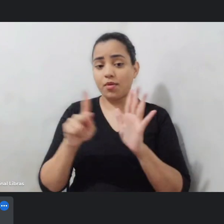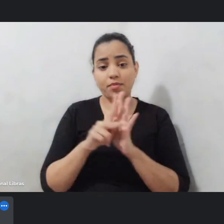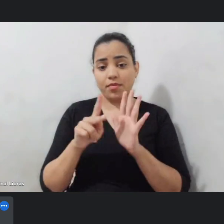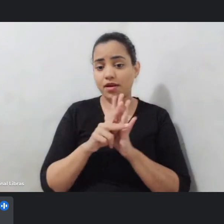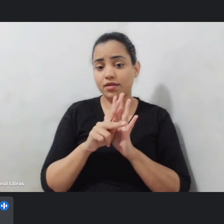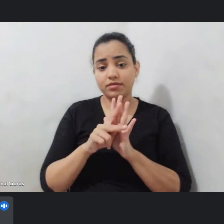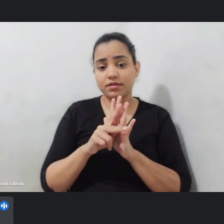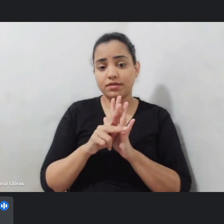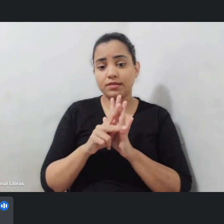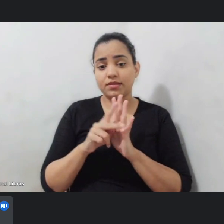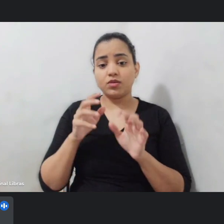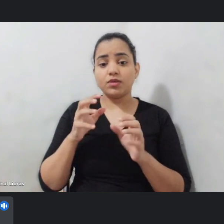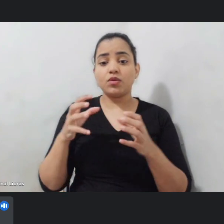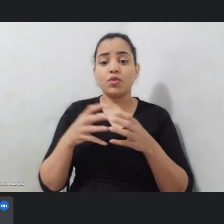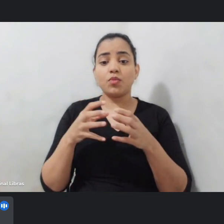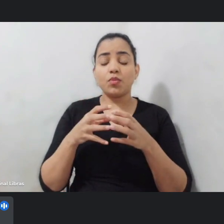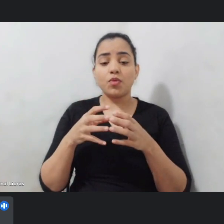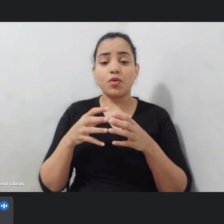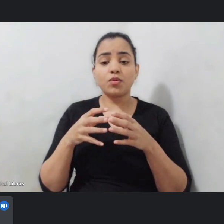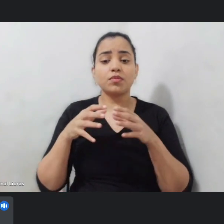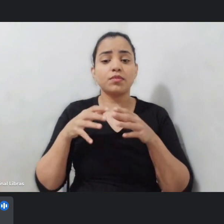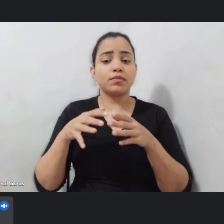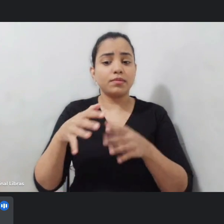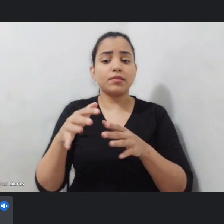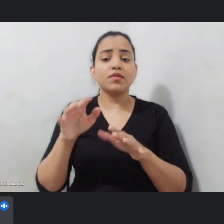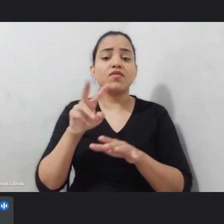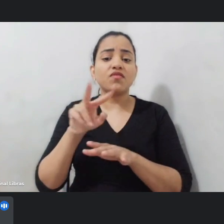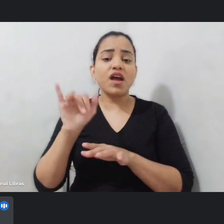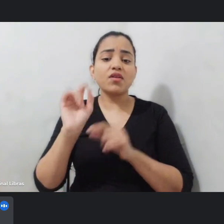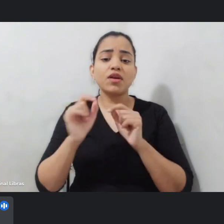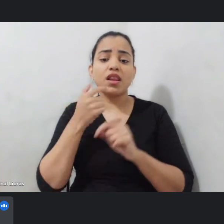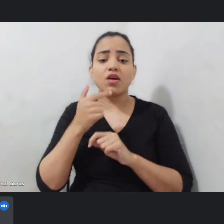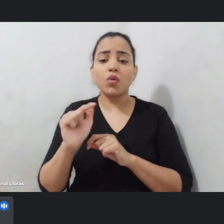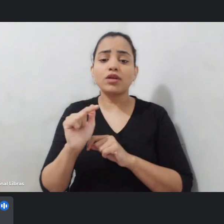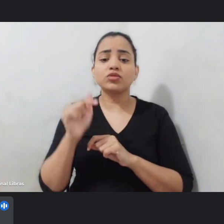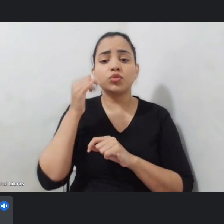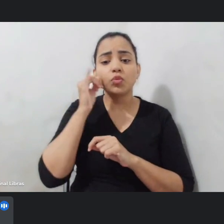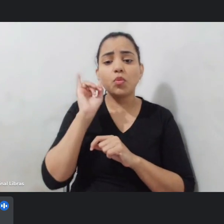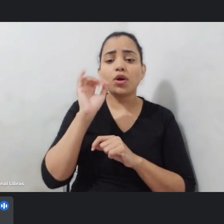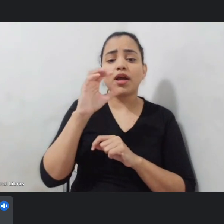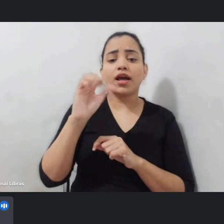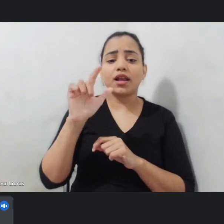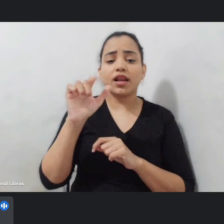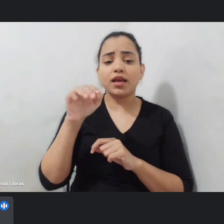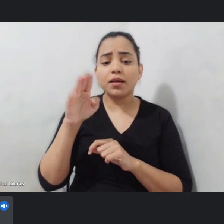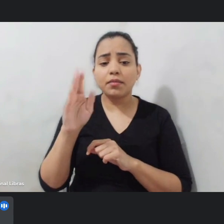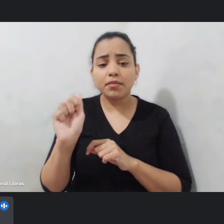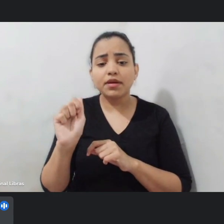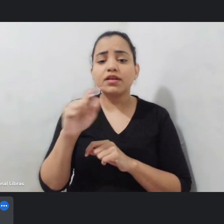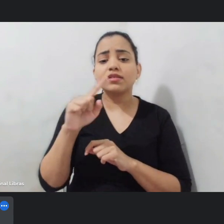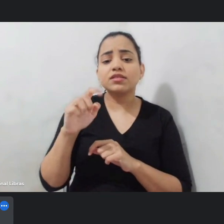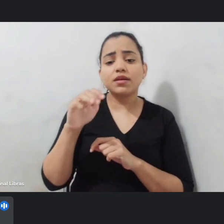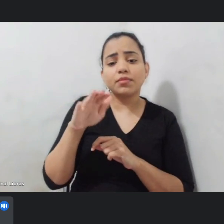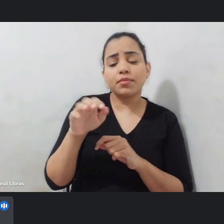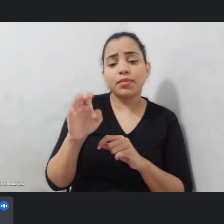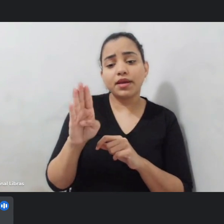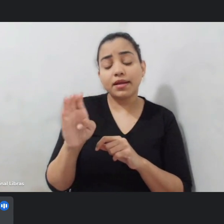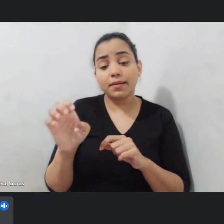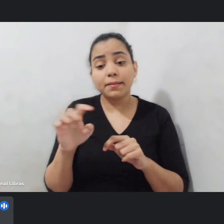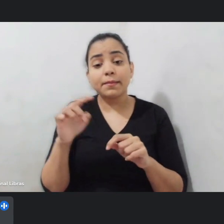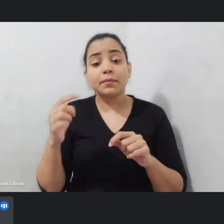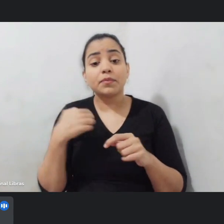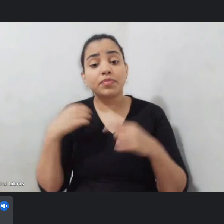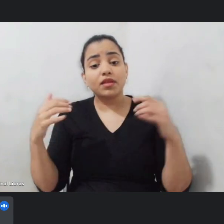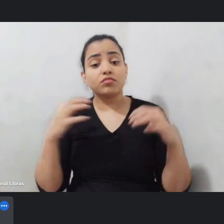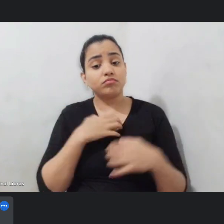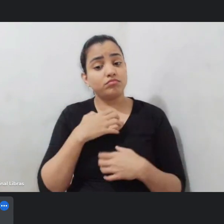dos do Zambê do Caboclo do Cearamirim do Boicalembo então eu fico muito feliz de estar aqui representando a cultura popular